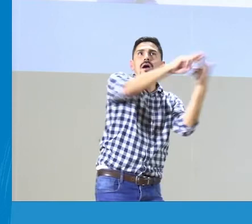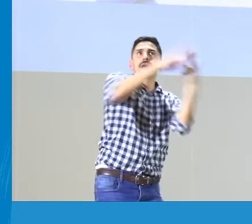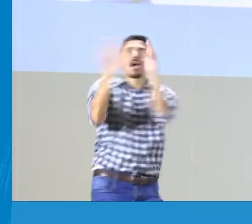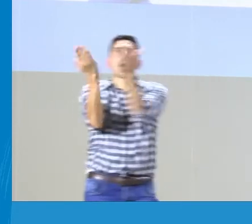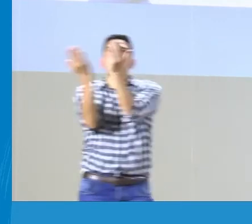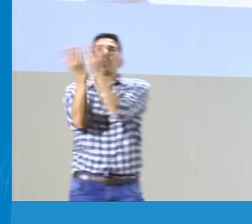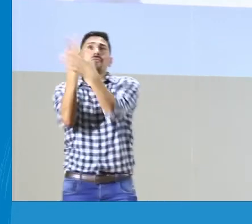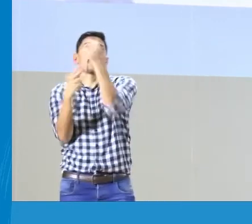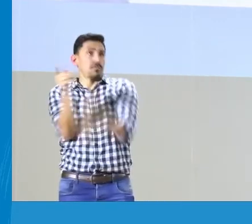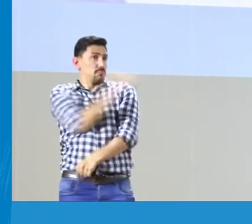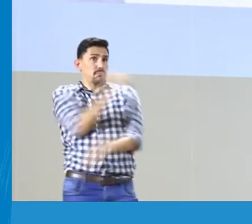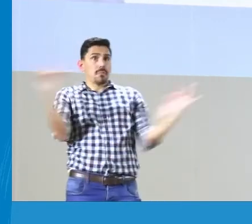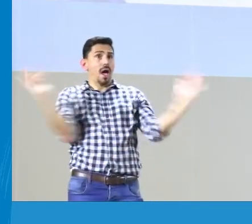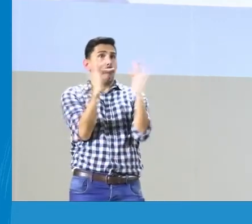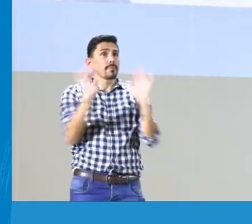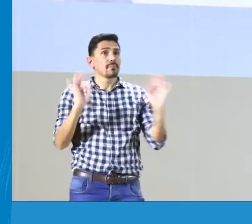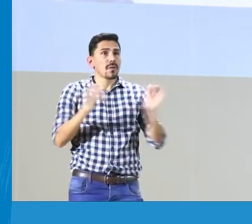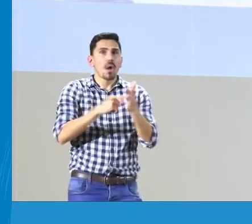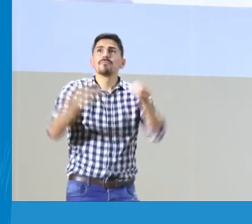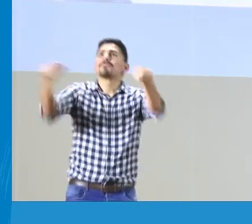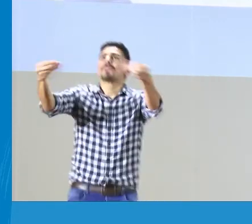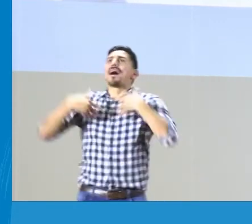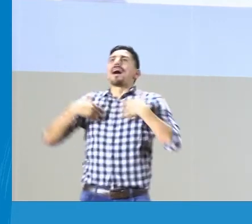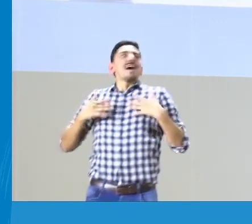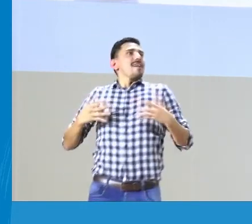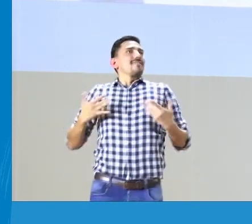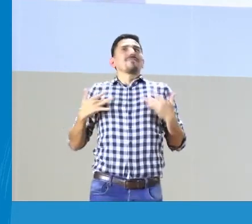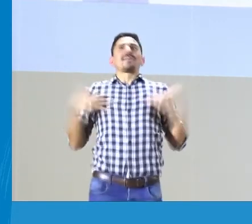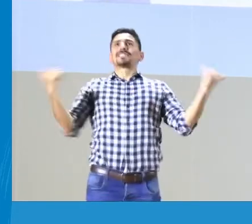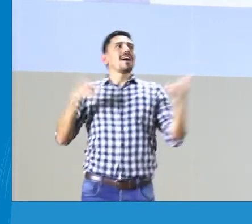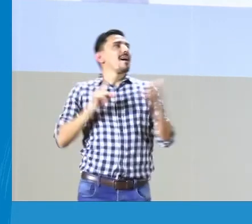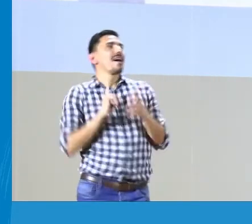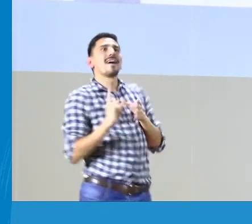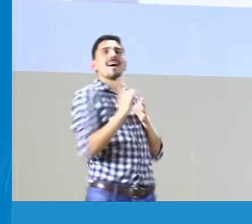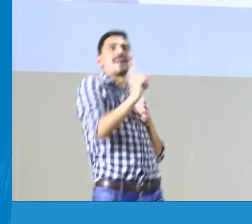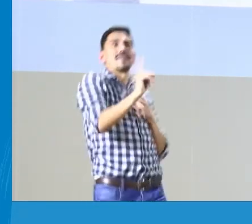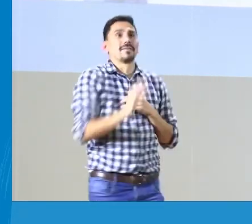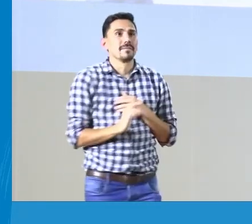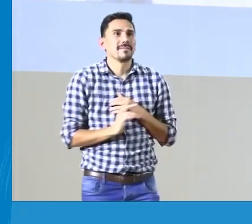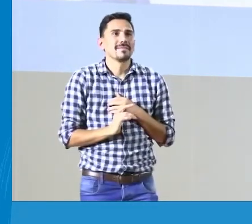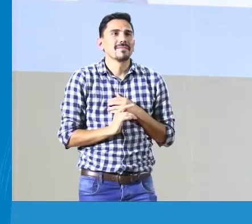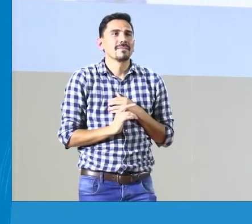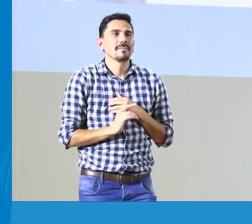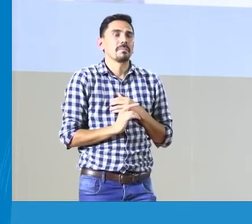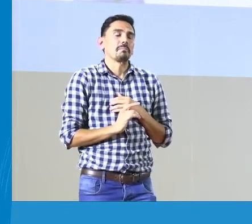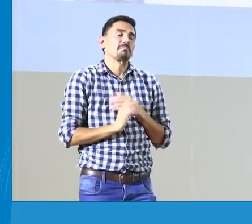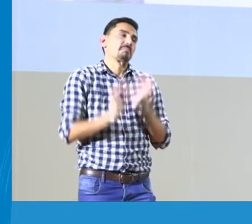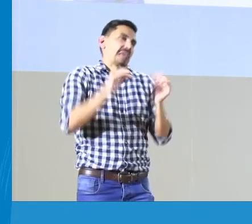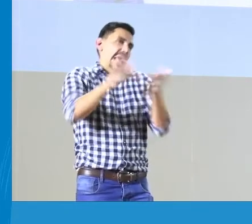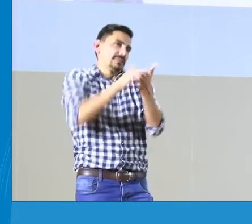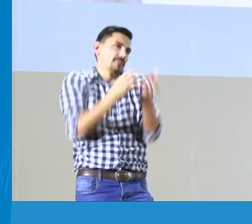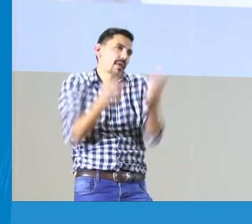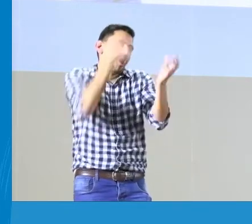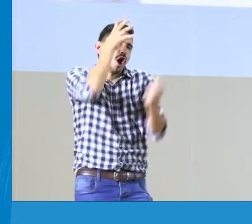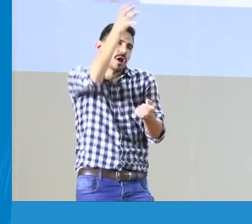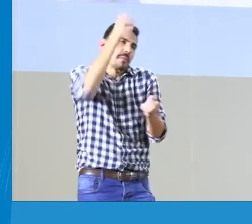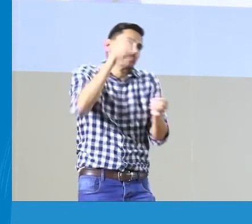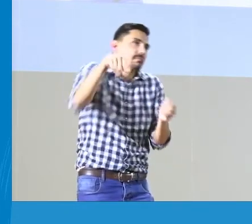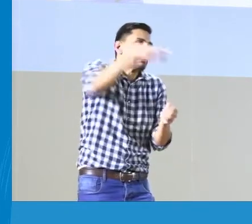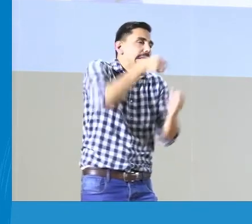es la inclusión y qué es esa educación bilingüe, bicultural. Es un espacio donde yo me voy